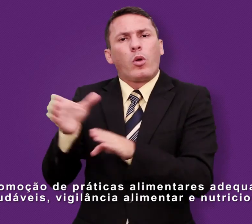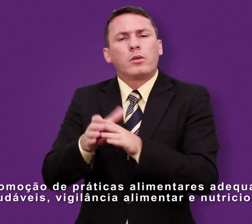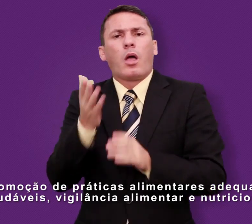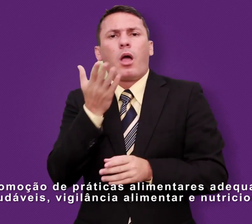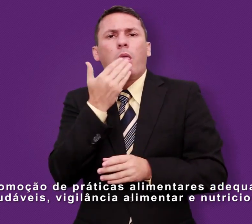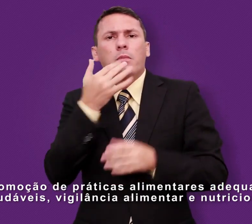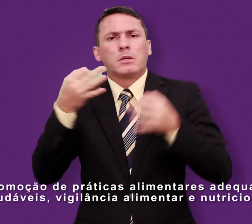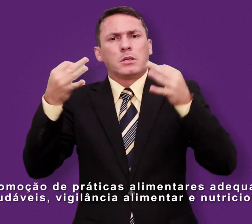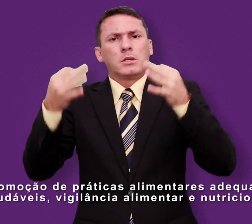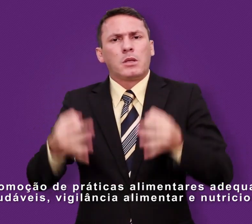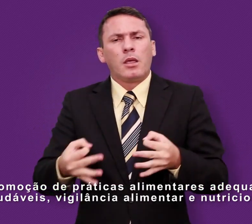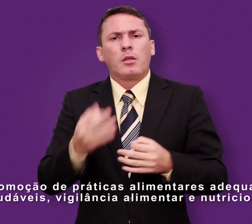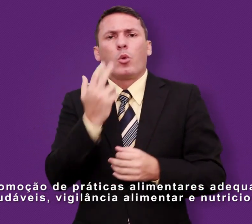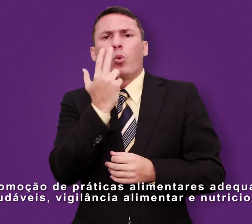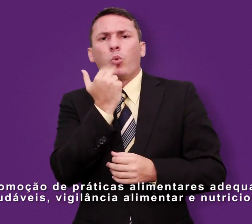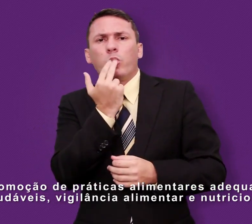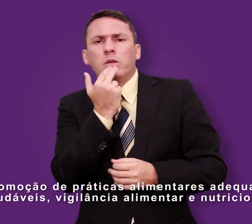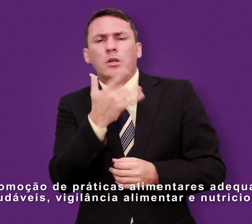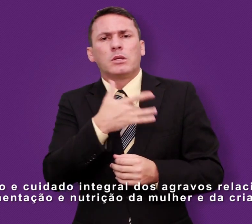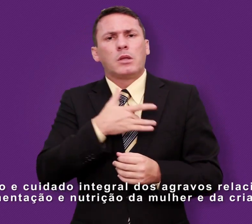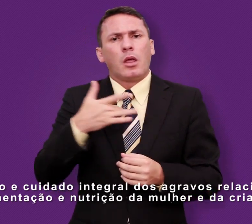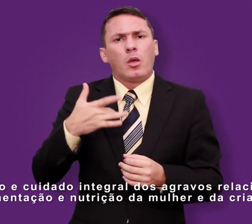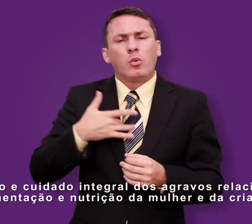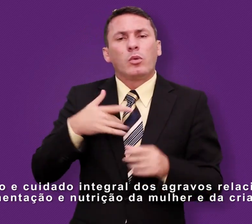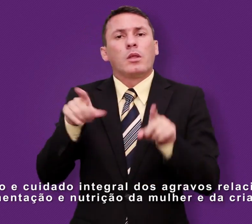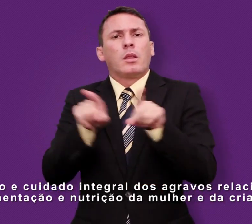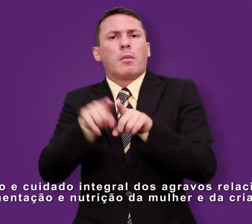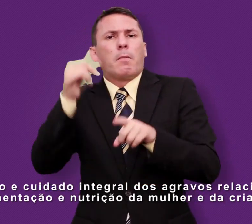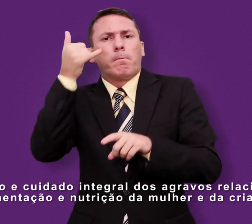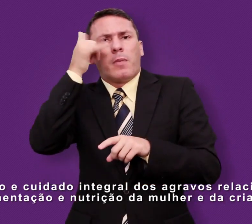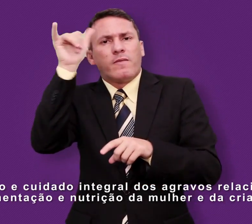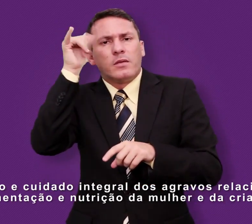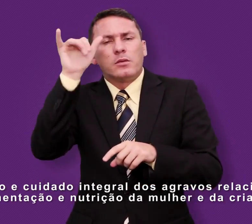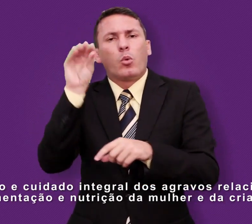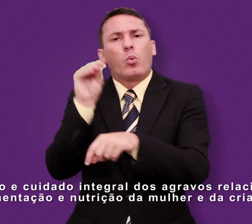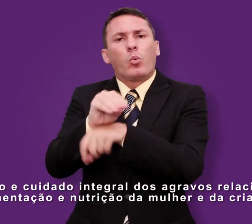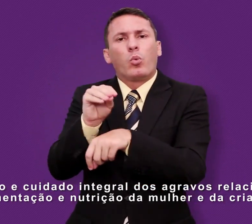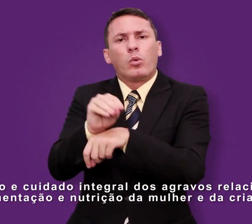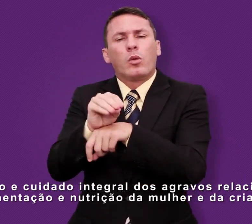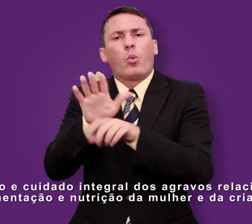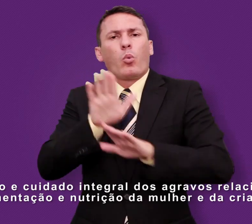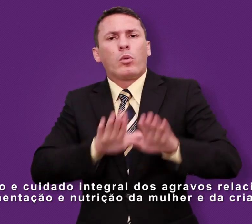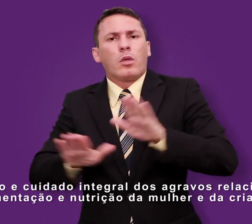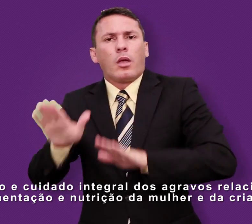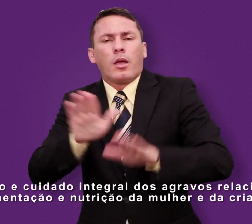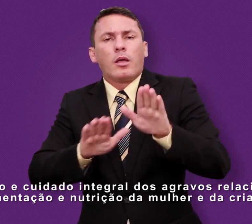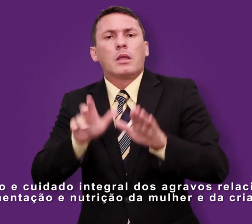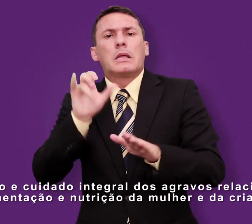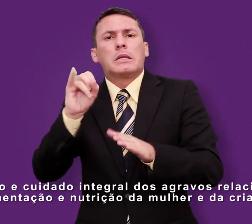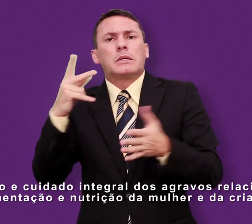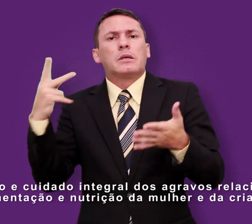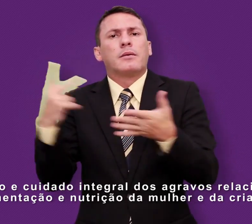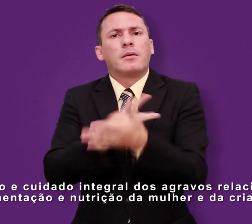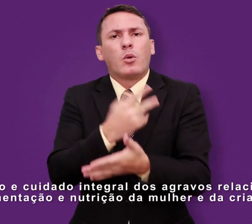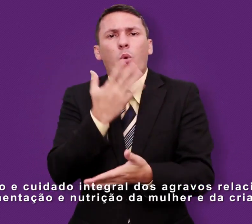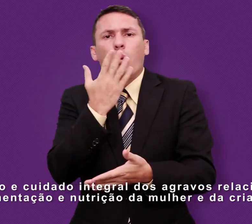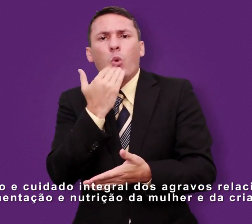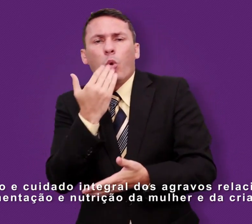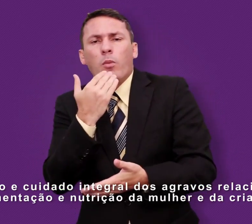vigilância alimentar e nutricional, prevenção e cuidado integral dos agravos relacionados à alimentação e nutrição da mulher